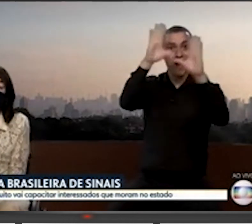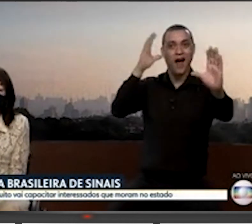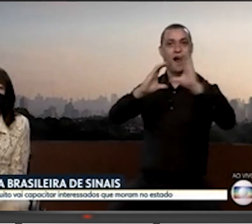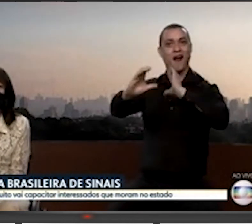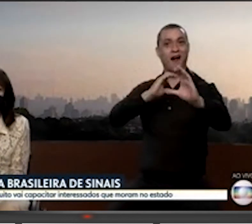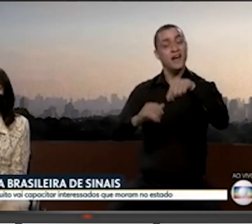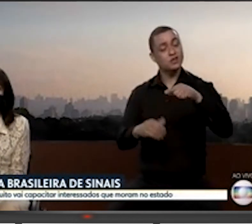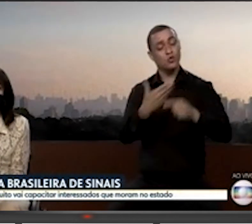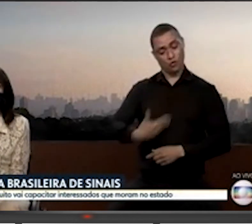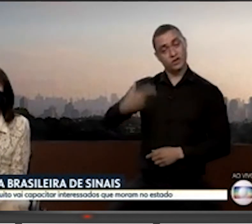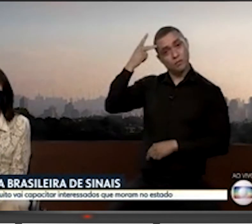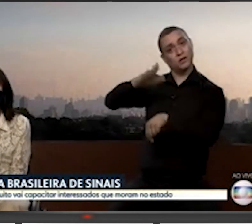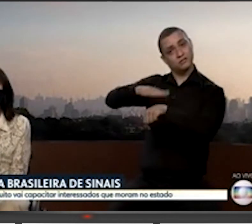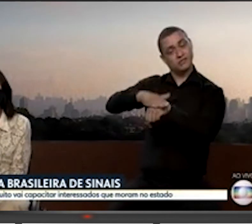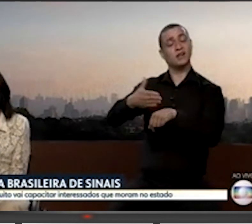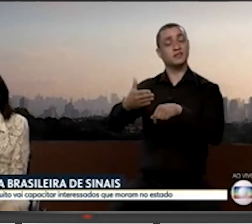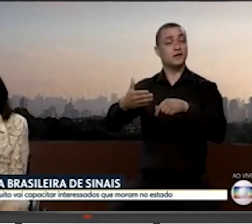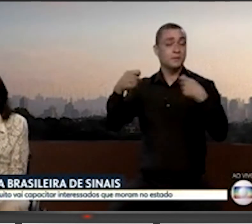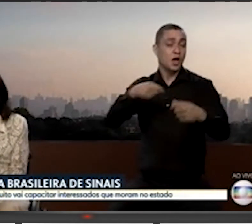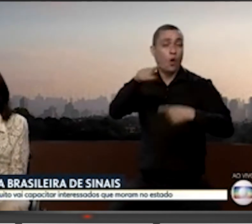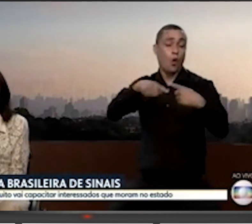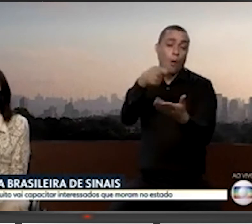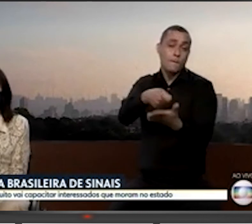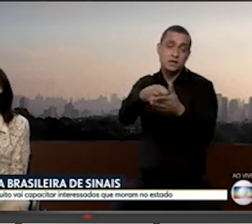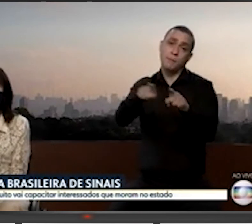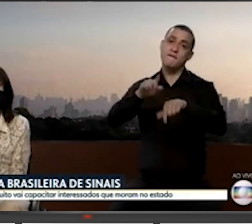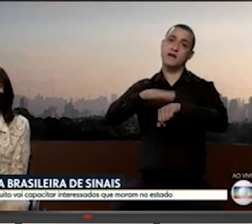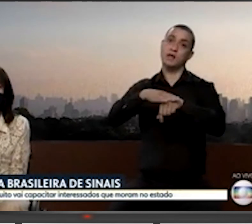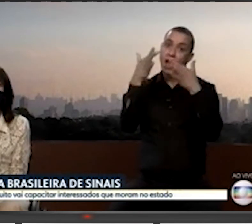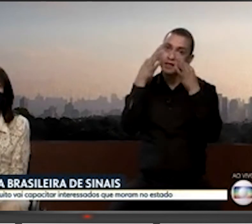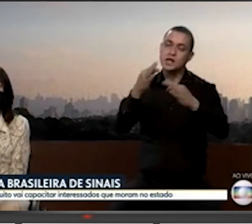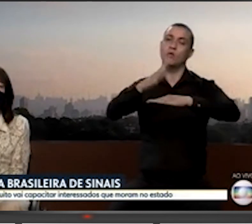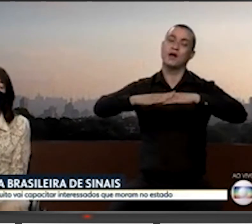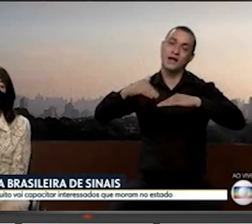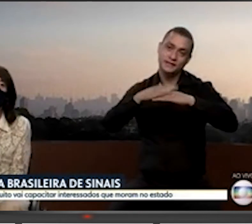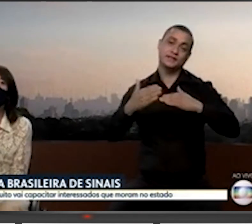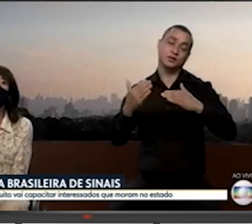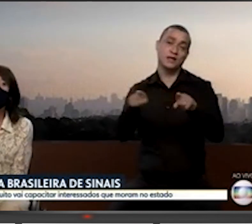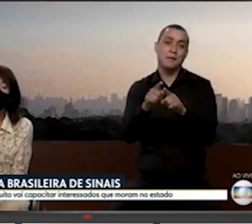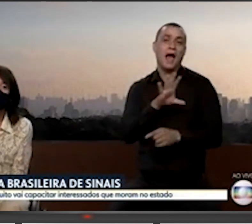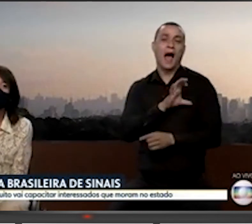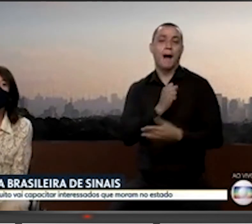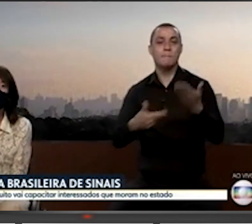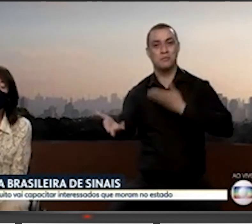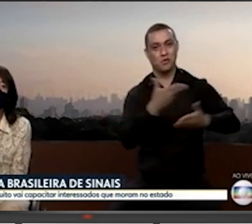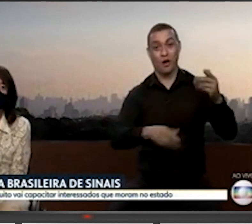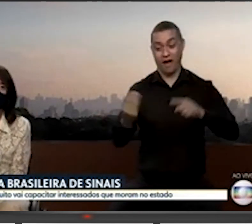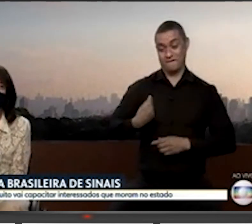é isso que o governo de São Paulo tem como obrigação, mas faz com muita atenção, muito carinho, e muito amor ao próximo, a vida das pessoas.